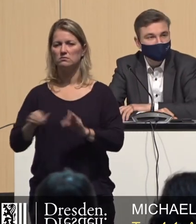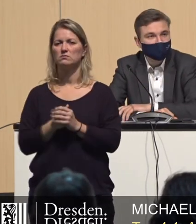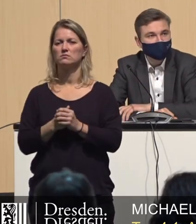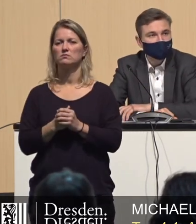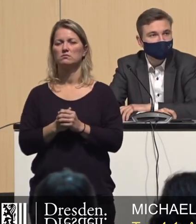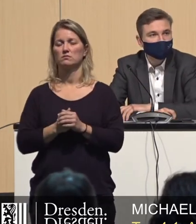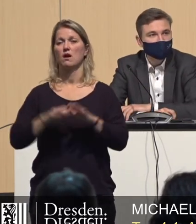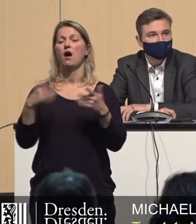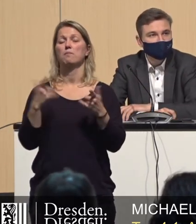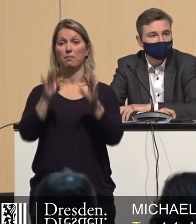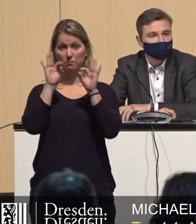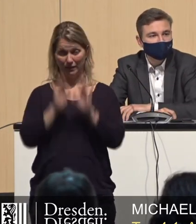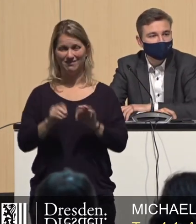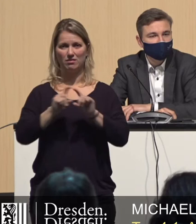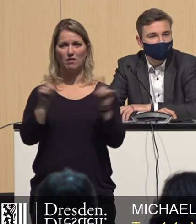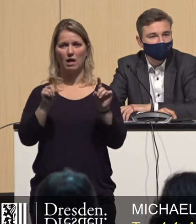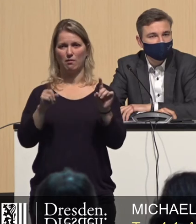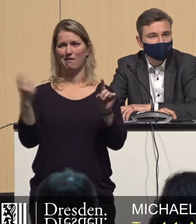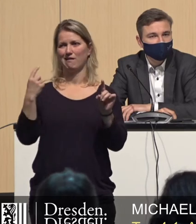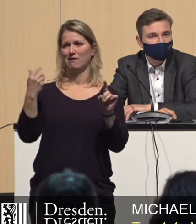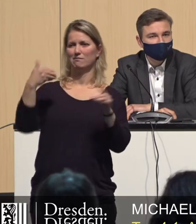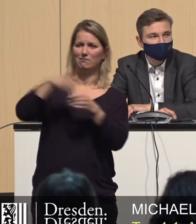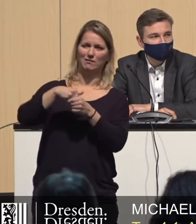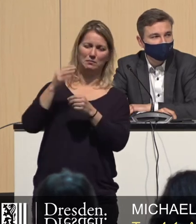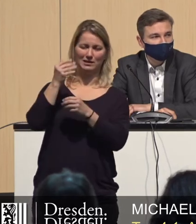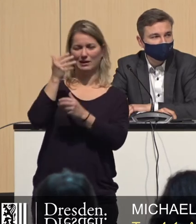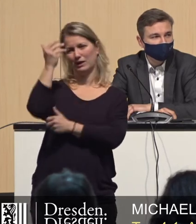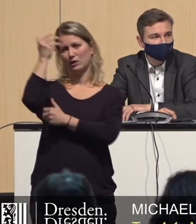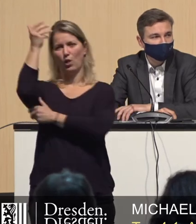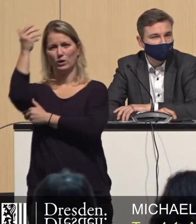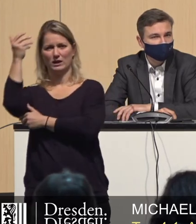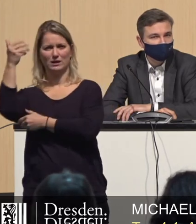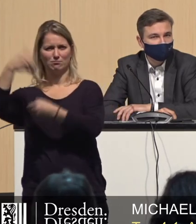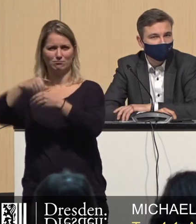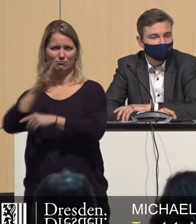mit purer Ideologie konfrontiert werde. So eben auch in dieser Rede.